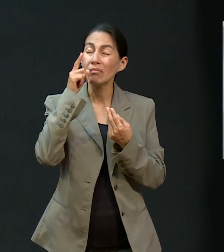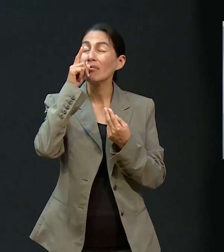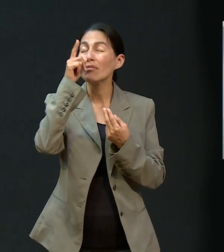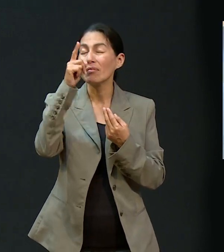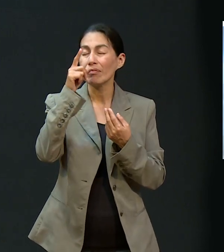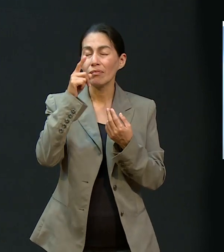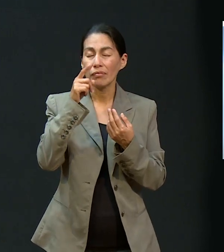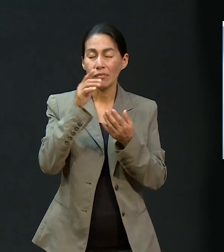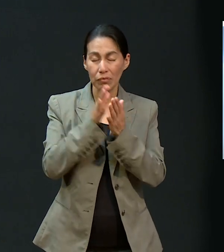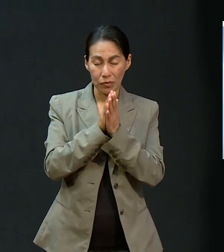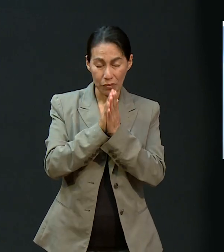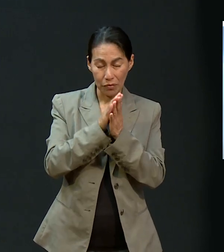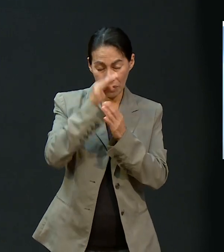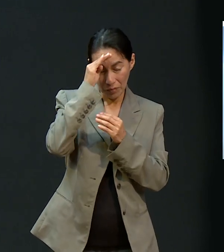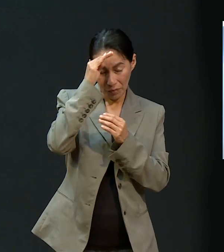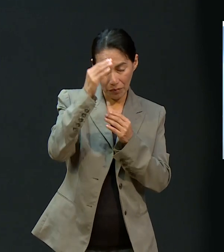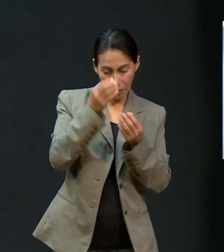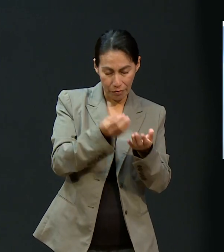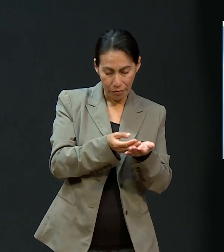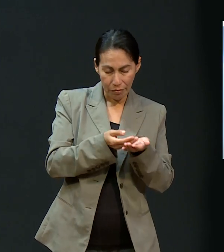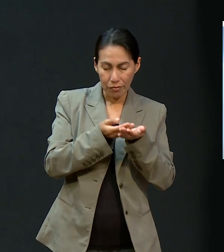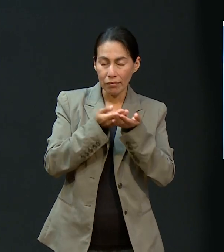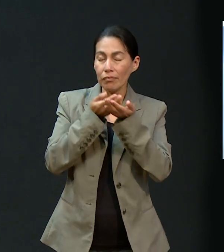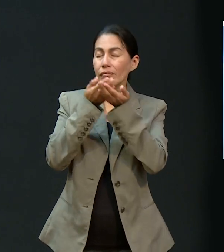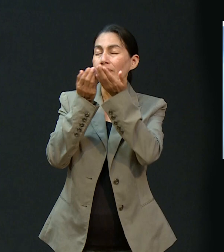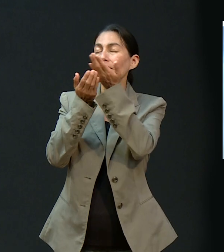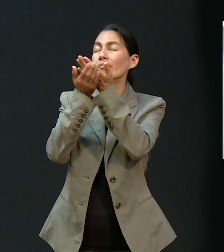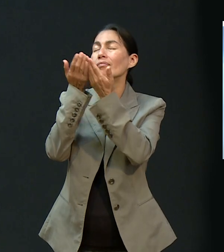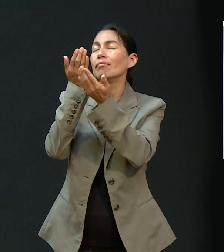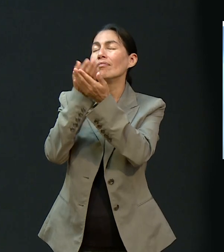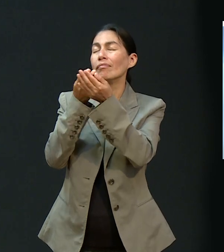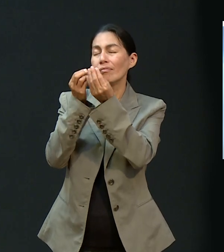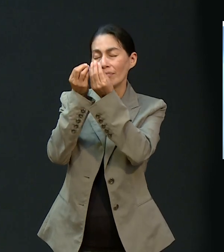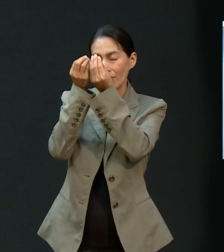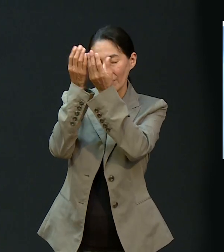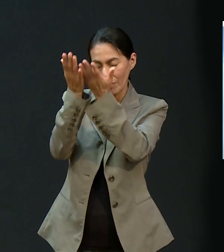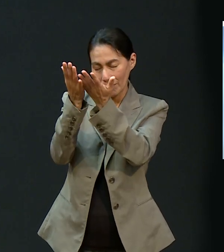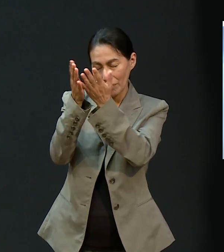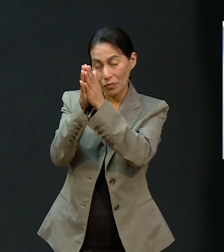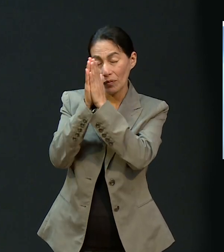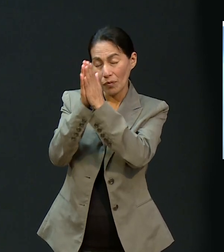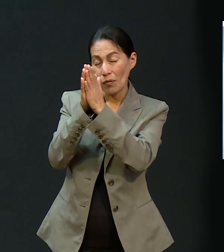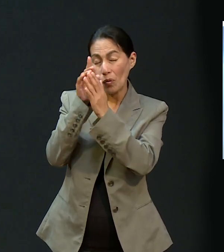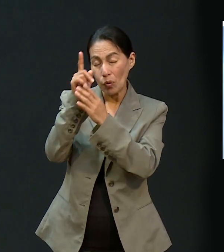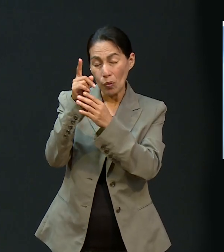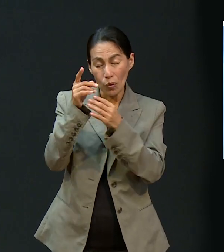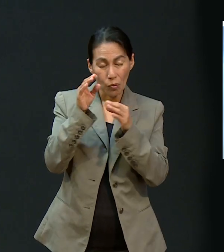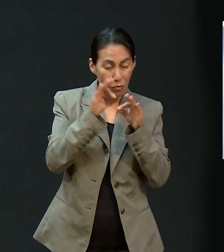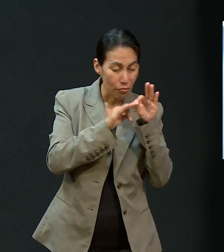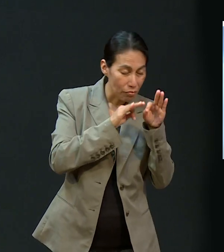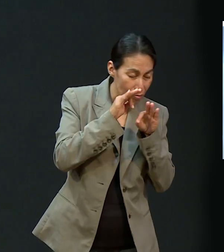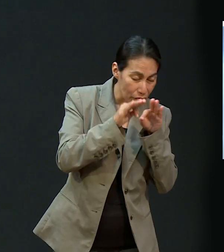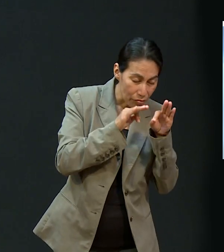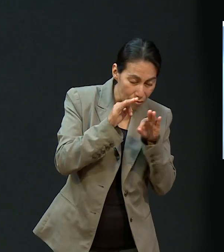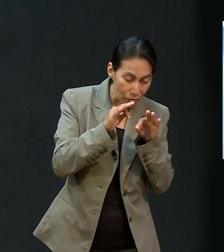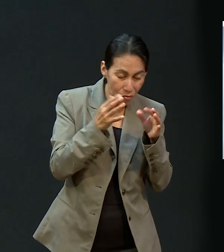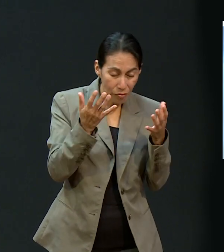y tiene esa necesidad. Padre, te los depositamos en tus manos, obra en sus